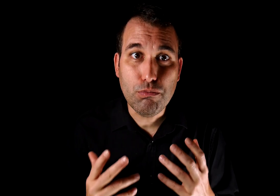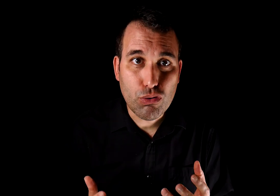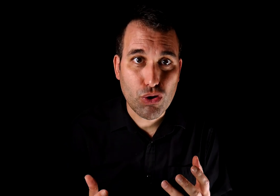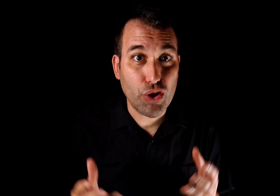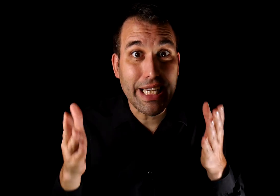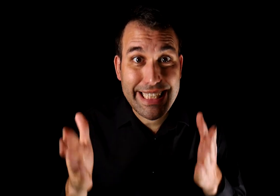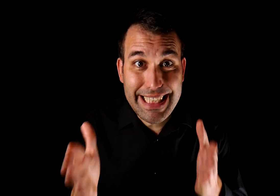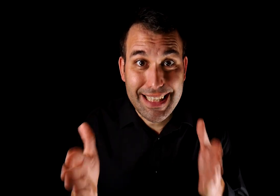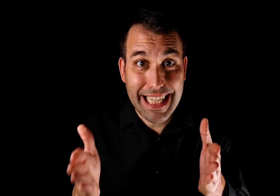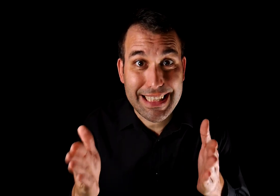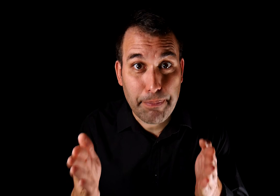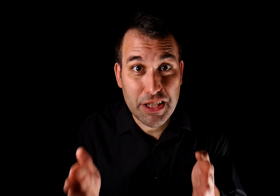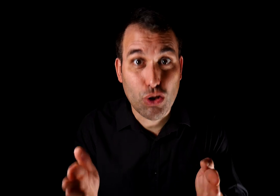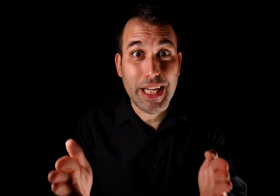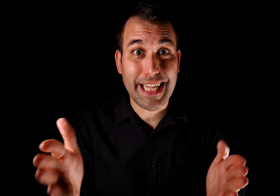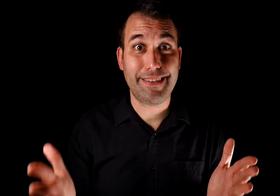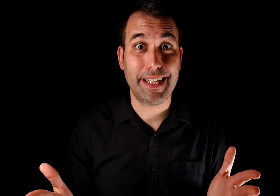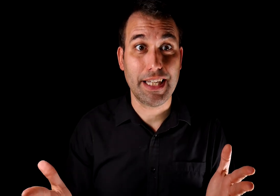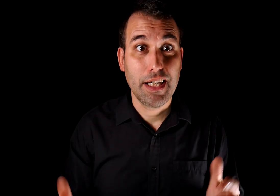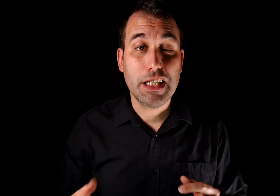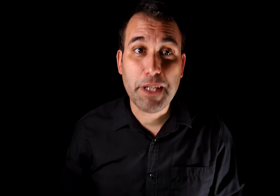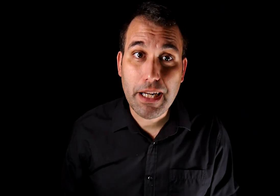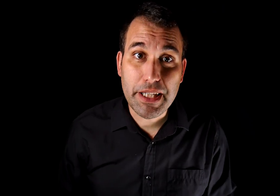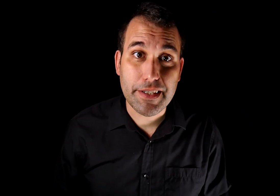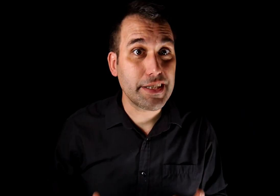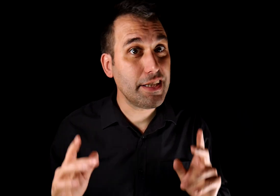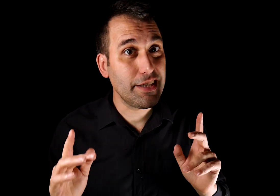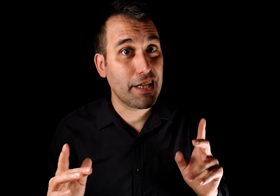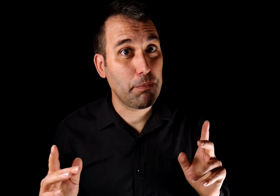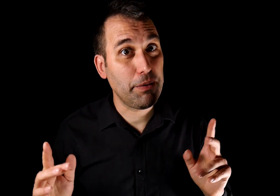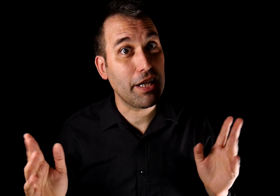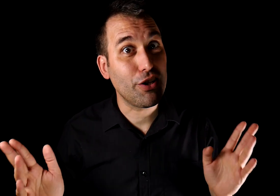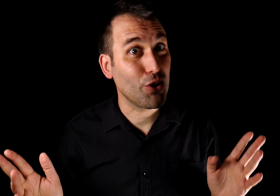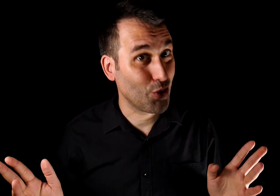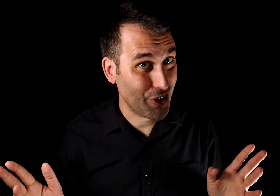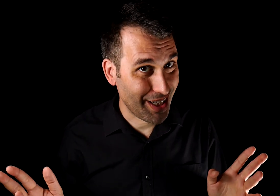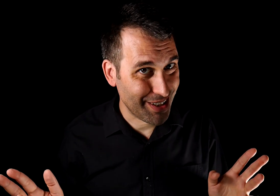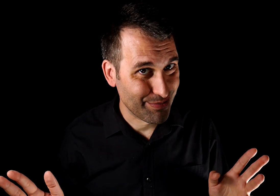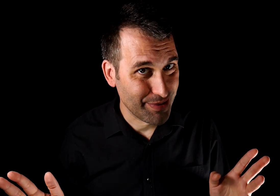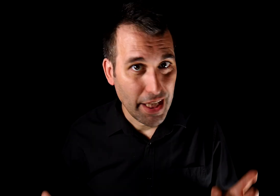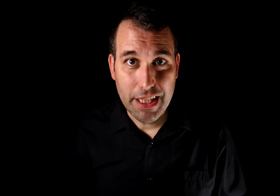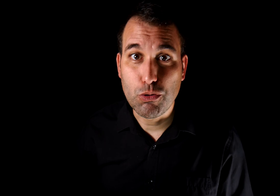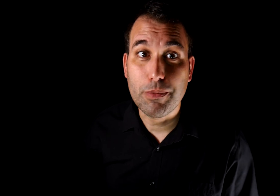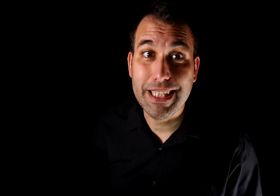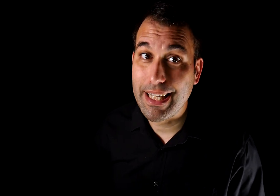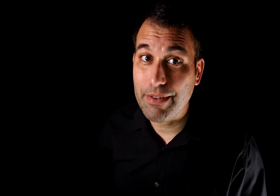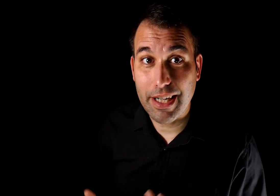un mundo donde exista esta persona idealizada, especialmente si tienen el privilegio de conocerla. Es mucho más agradable y